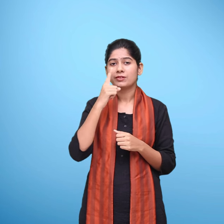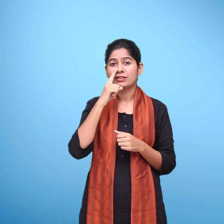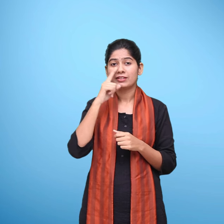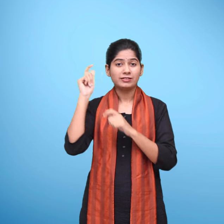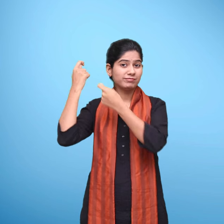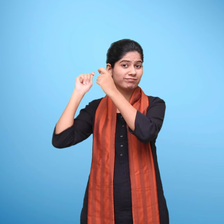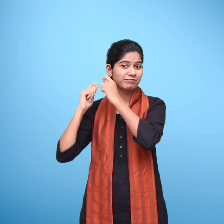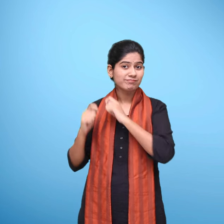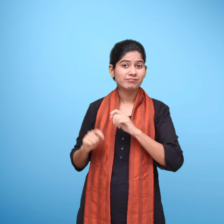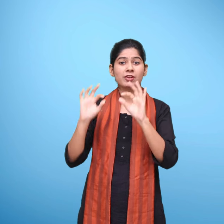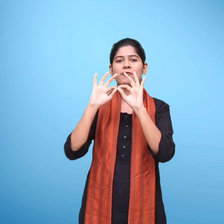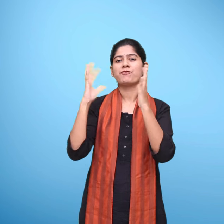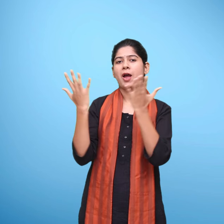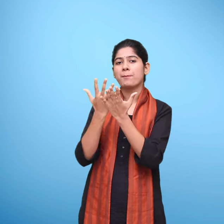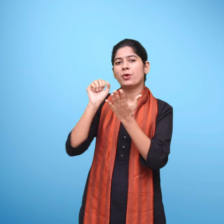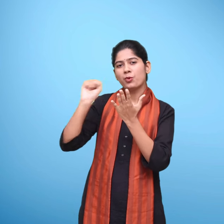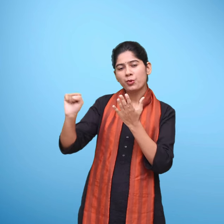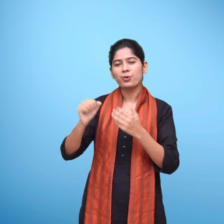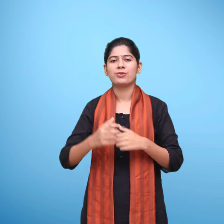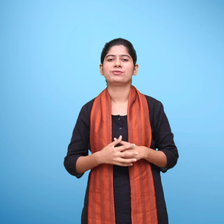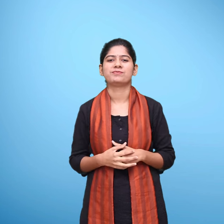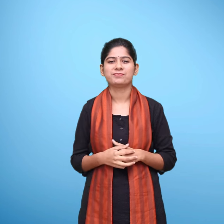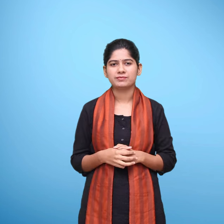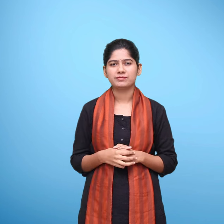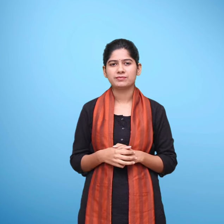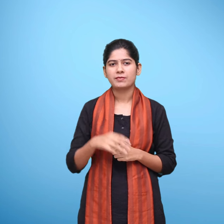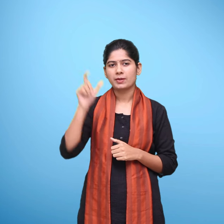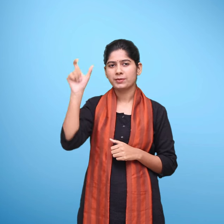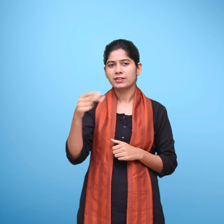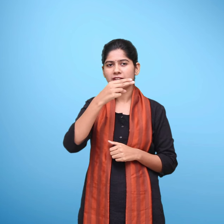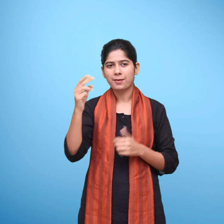मीना का परिवार मंजुल भारगव